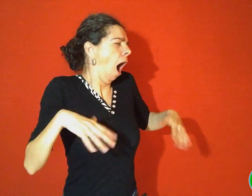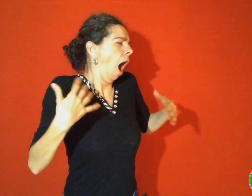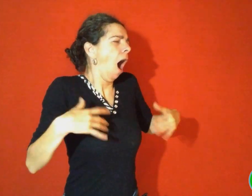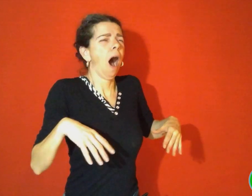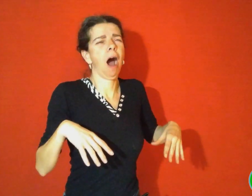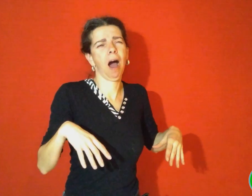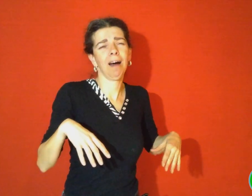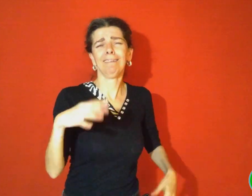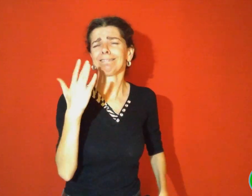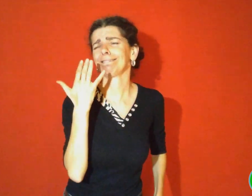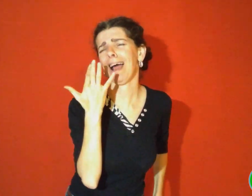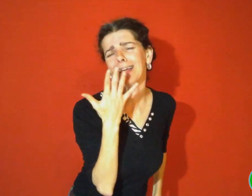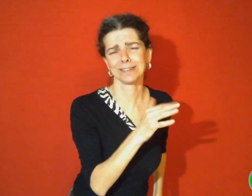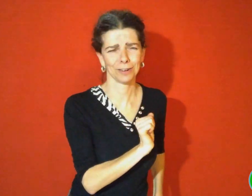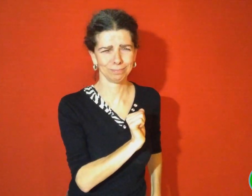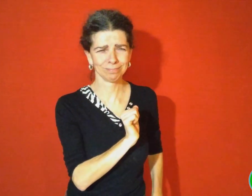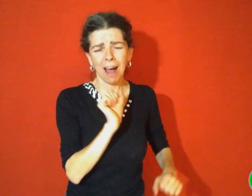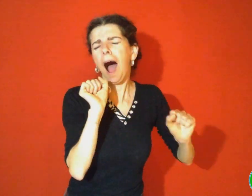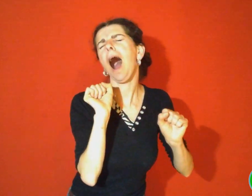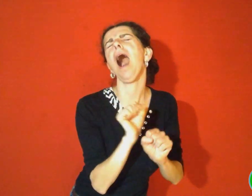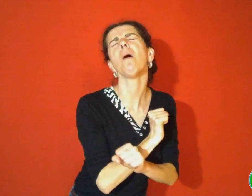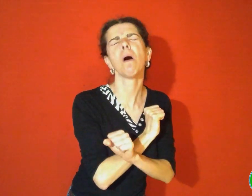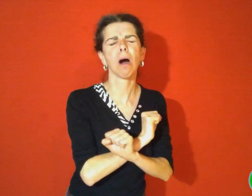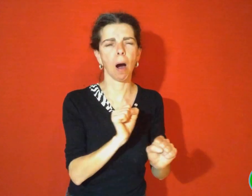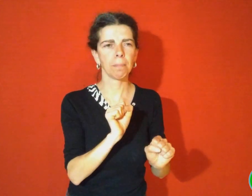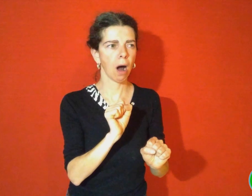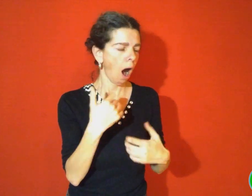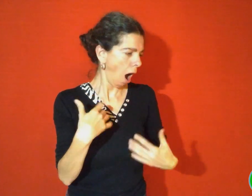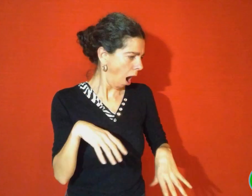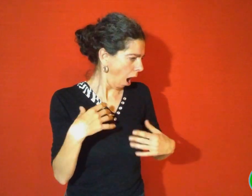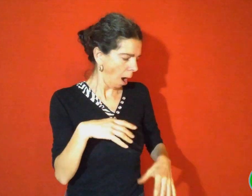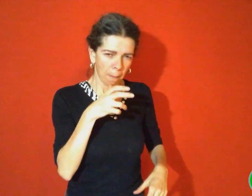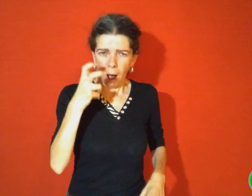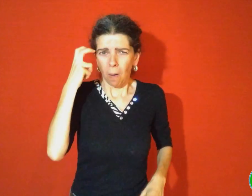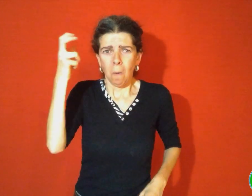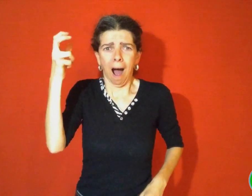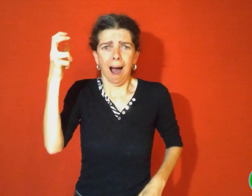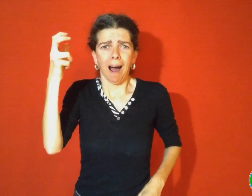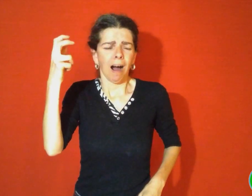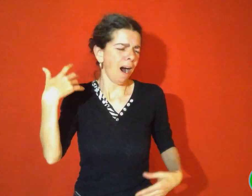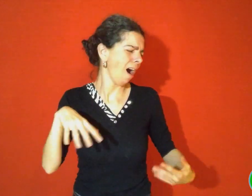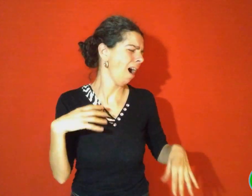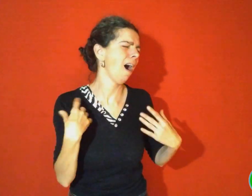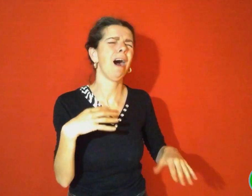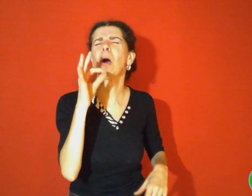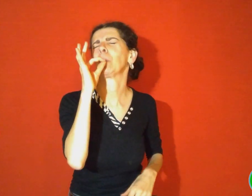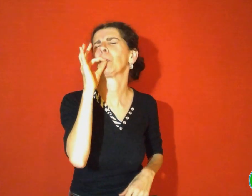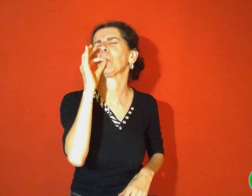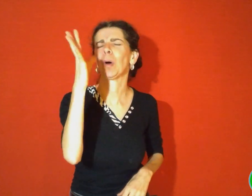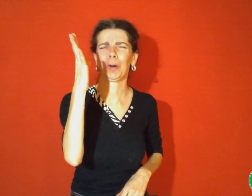admiration Délicieux Extraordinaire Inimaginable Tout simplement Divin